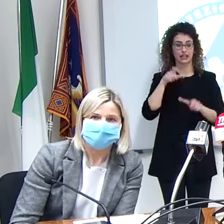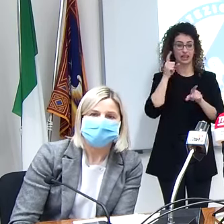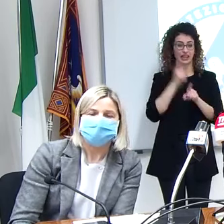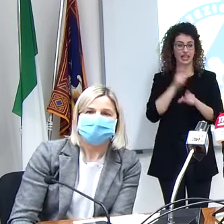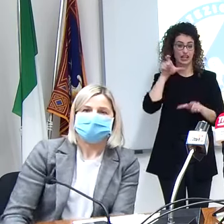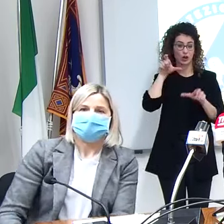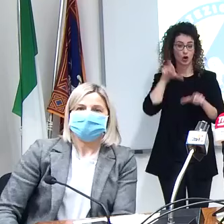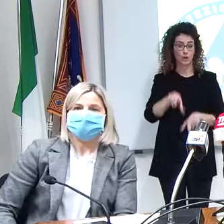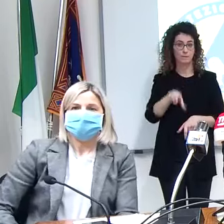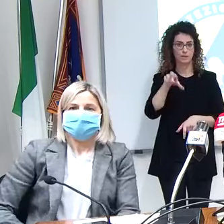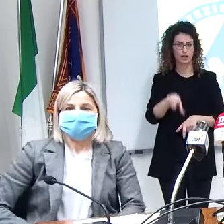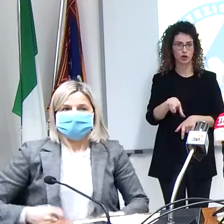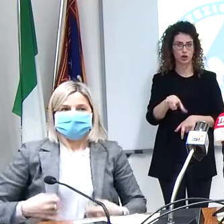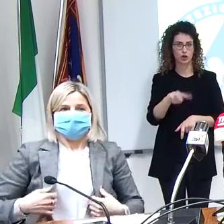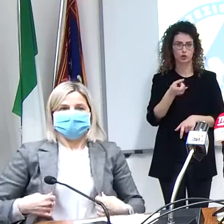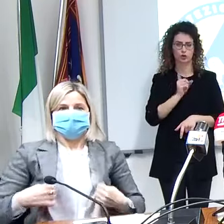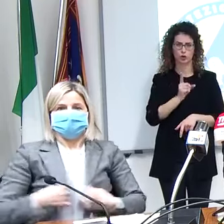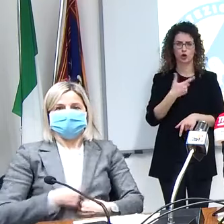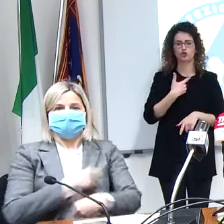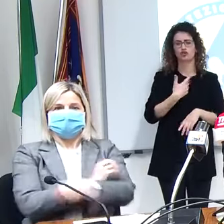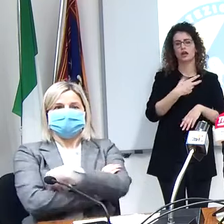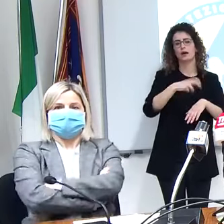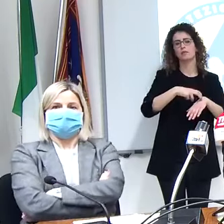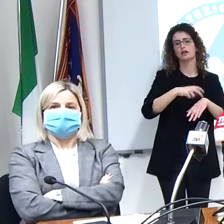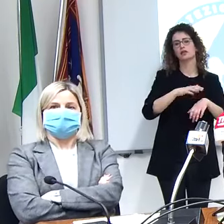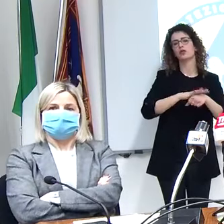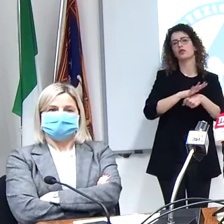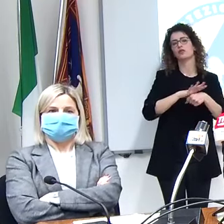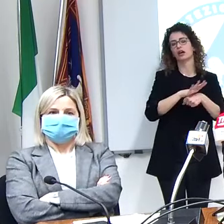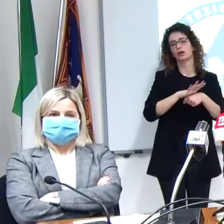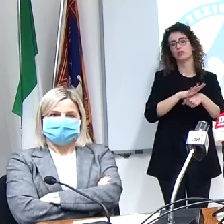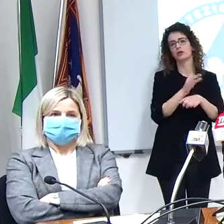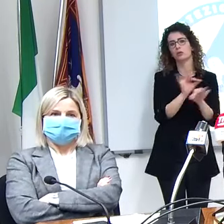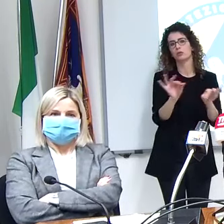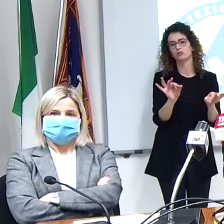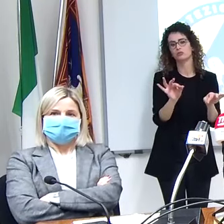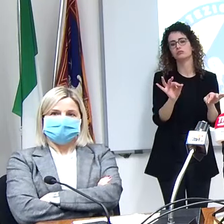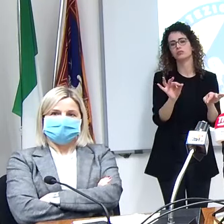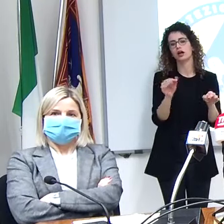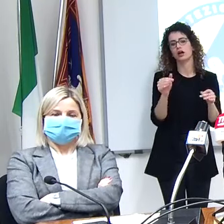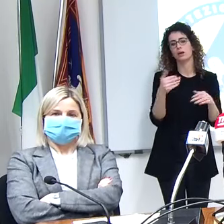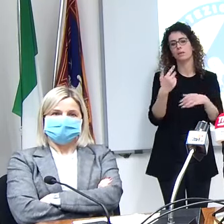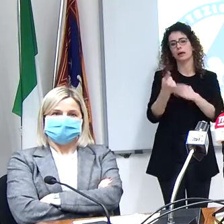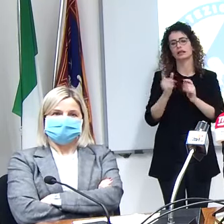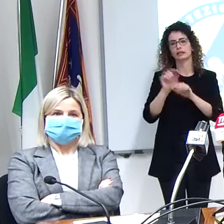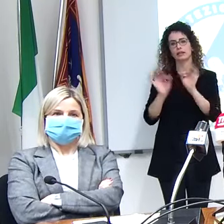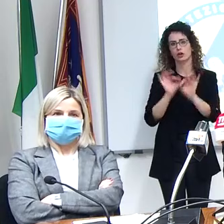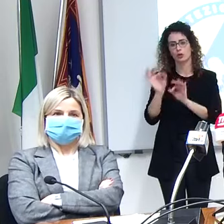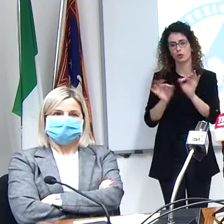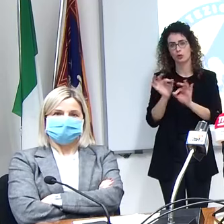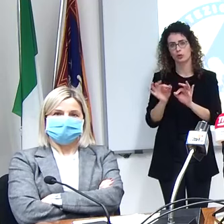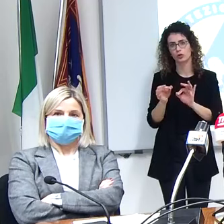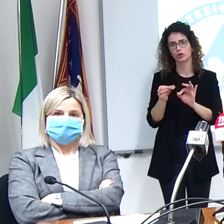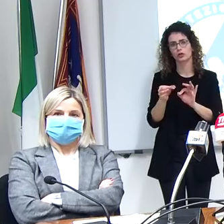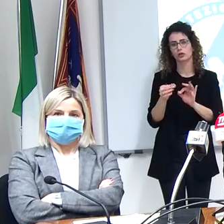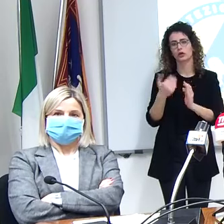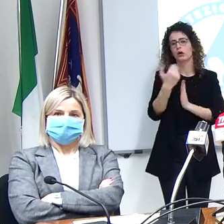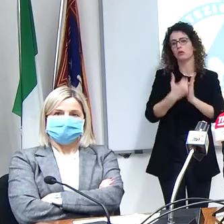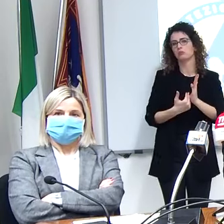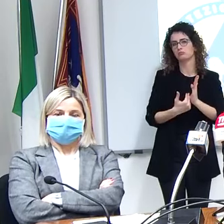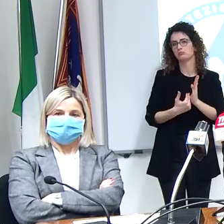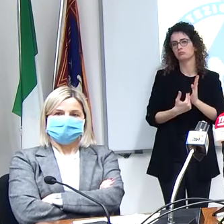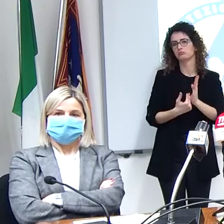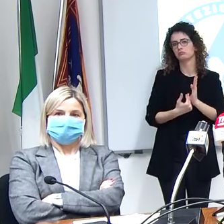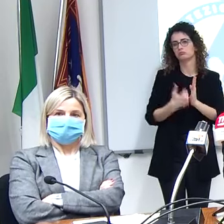ci sono dei medici qualche medico generale che ha curato i propri pazienti con uno specifico protocollo che